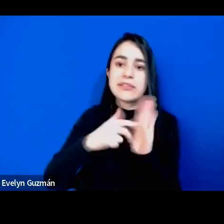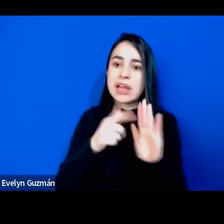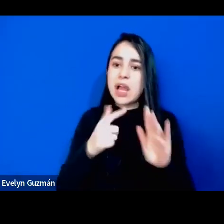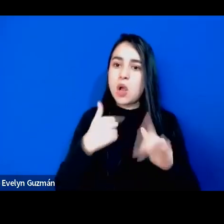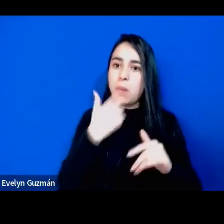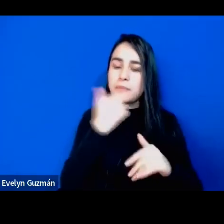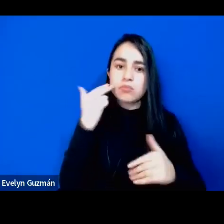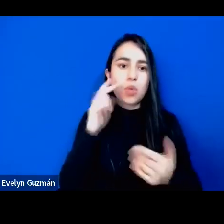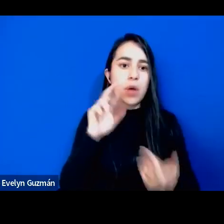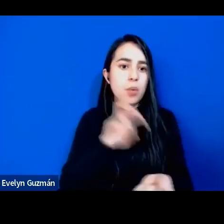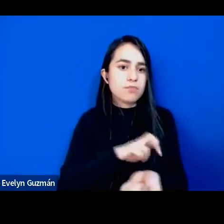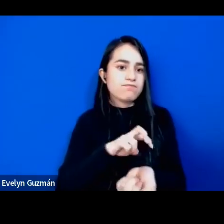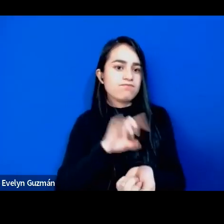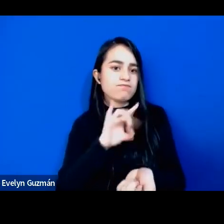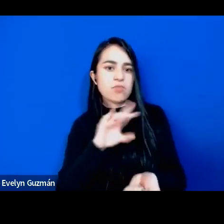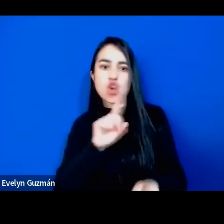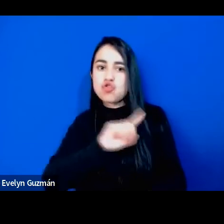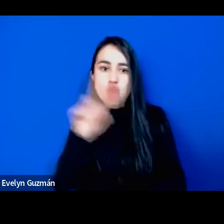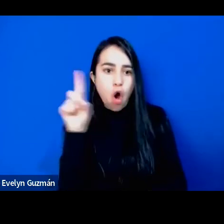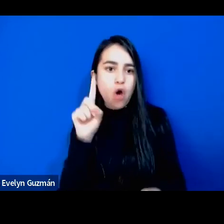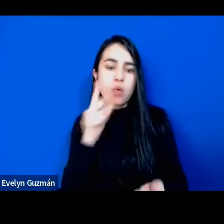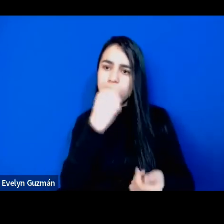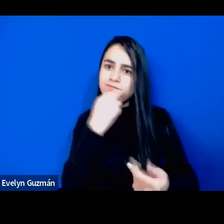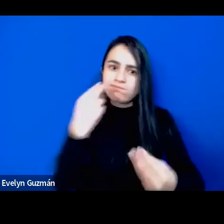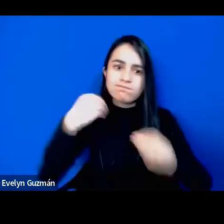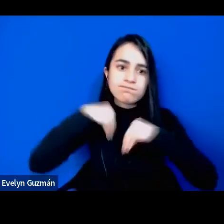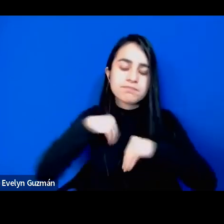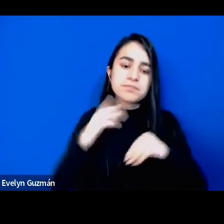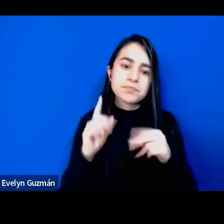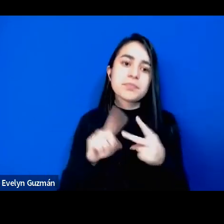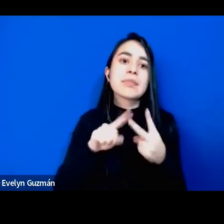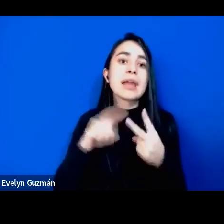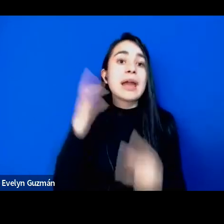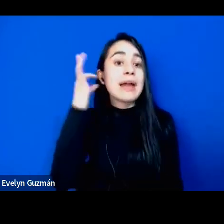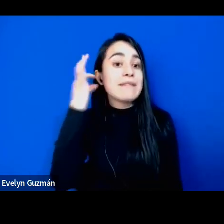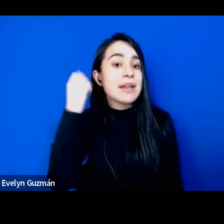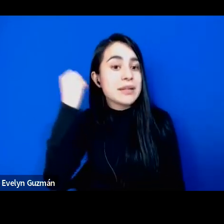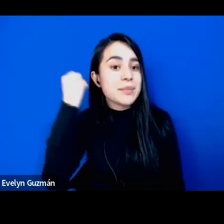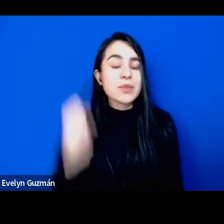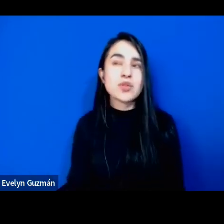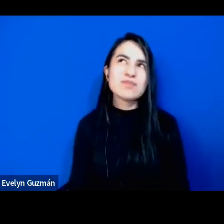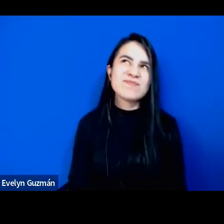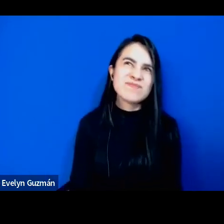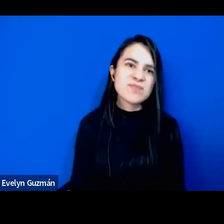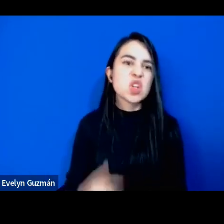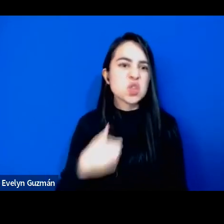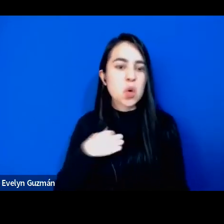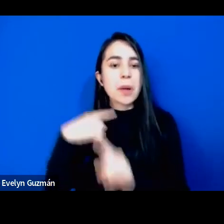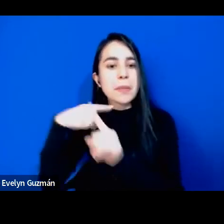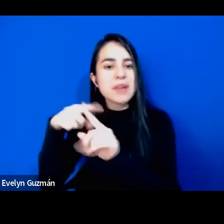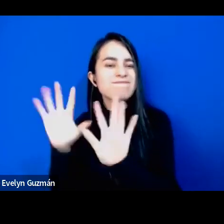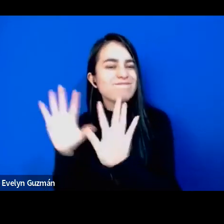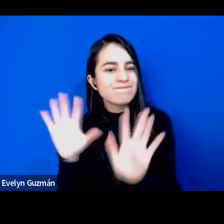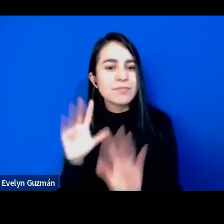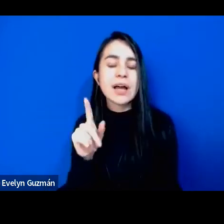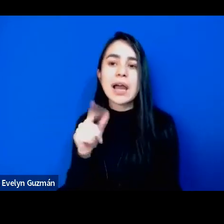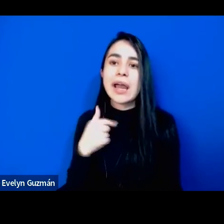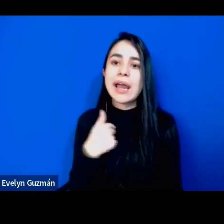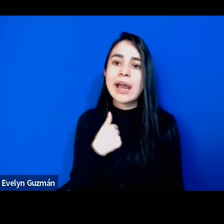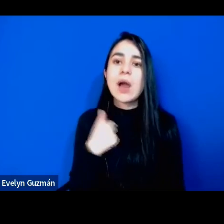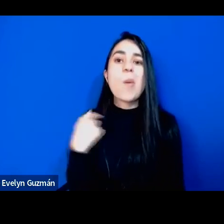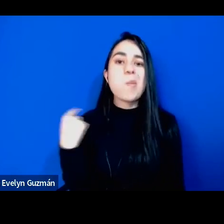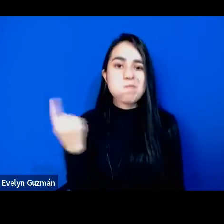antirracista. En torno al feminismo, yo no soy tan optimista. Yo creo que en términos de algunos